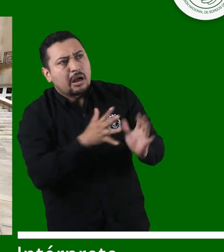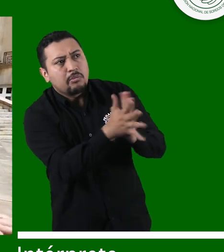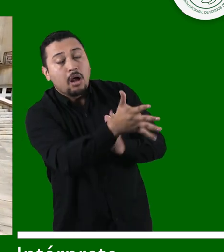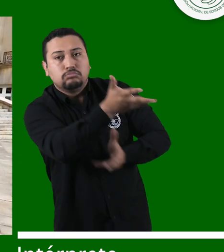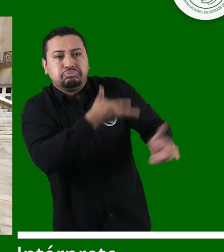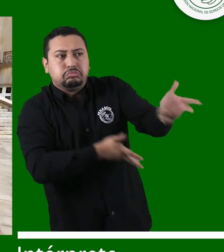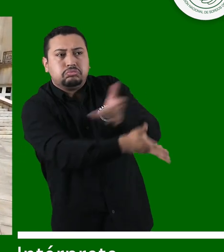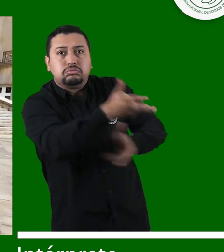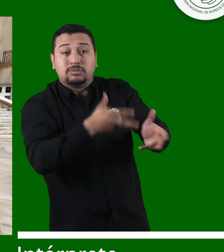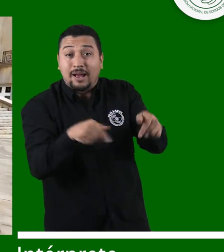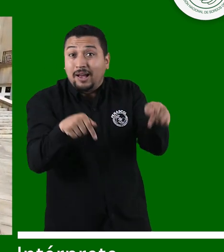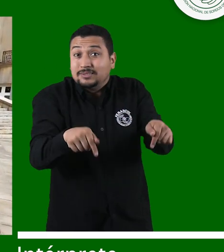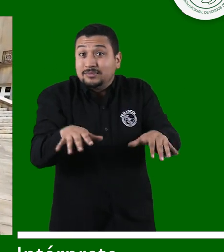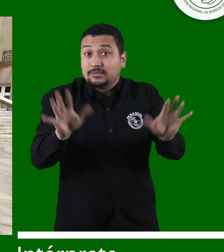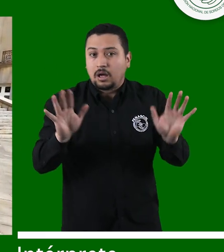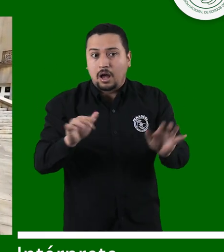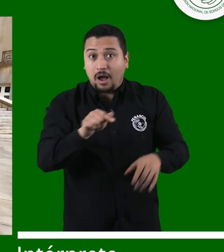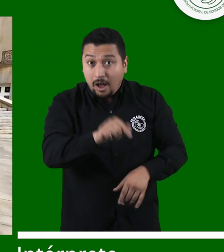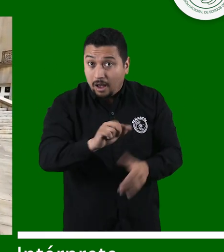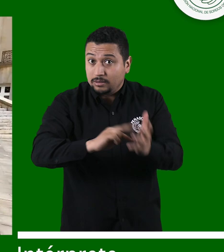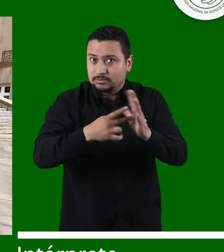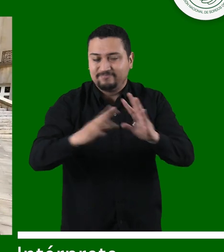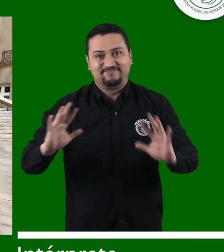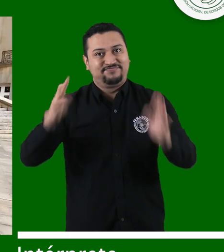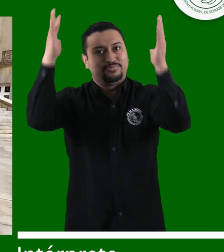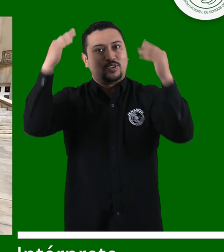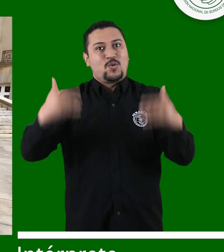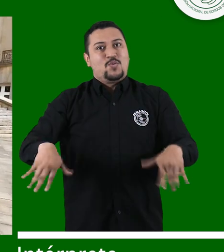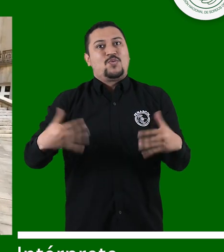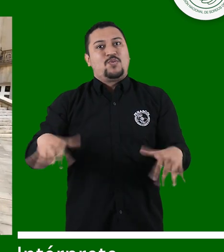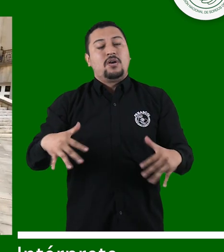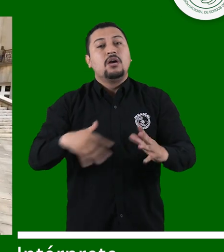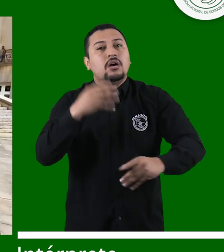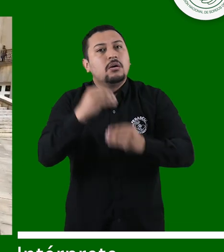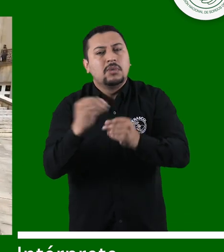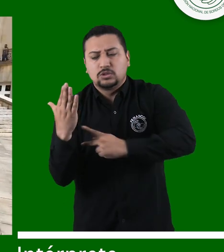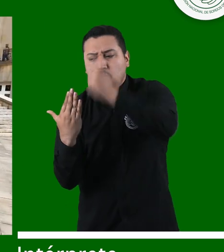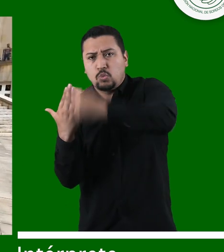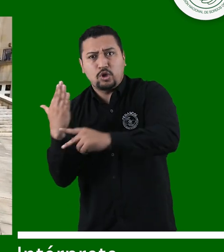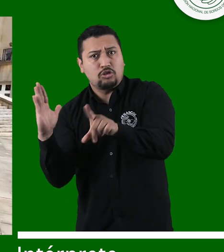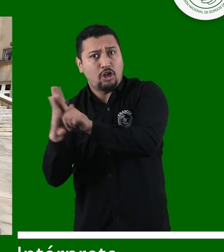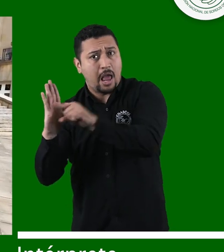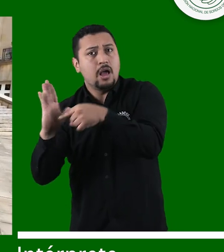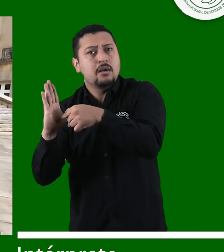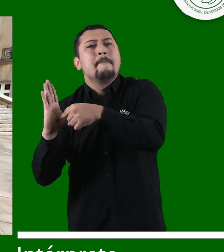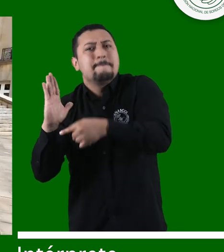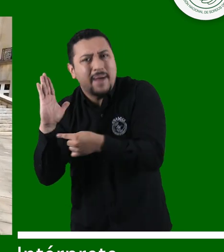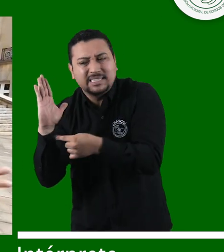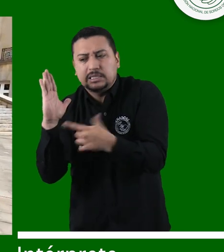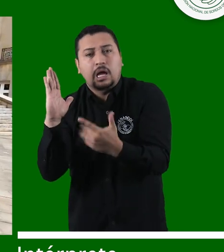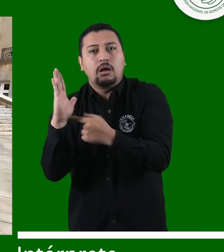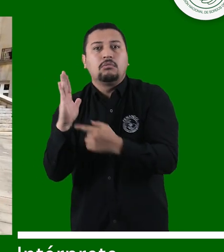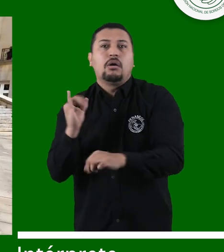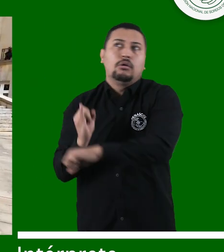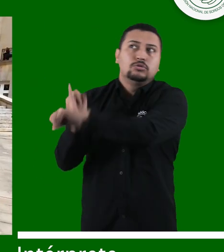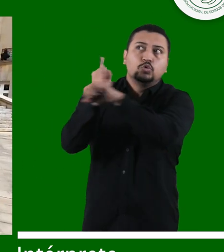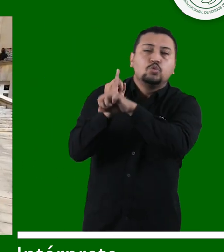Es sencillamente eso. Lo celebramos, además, porque el proyecto faculta para que instituciones como el SENA puedan